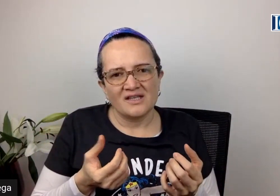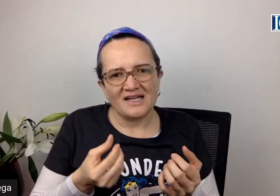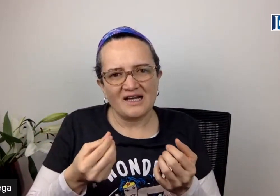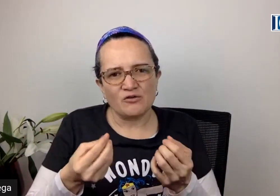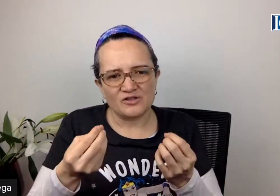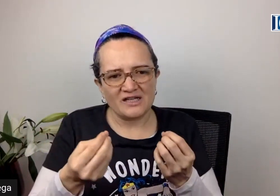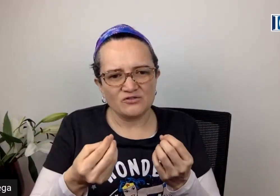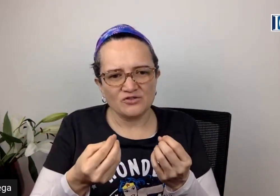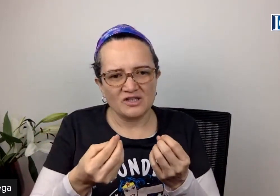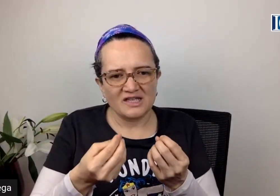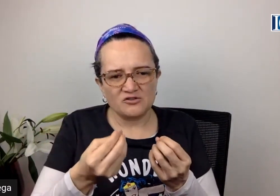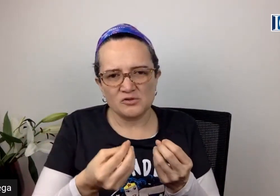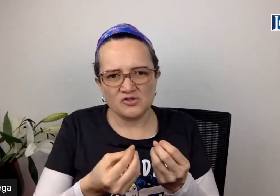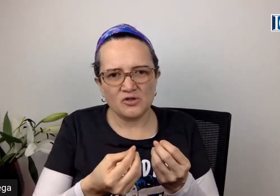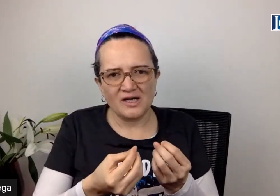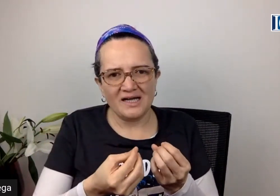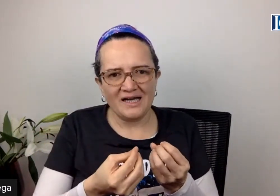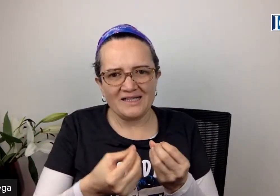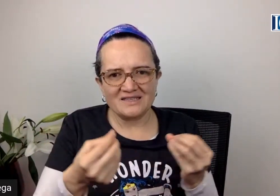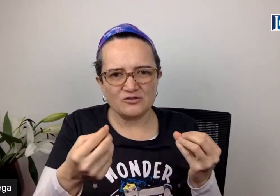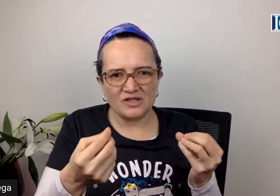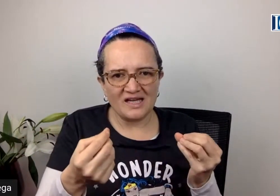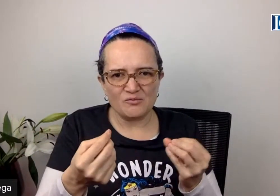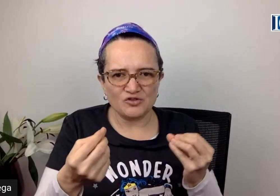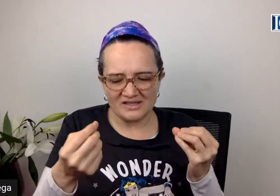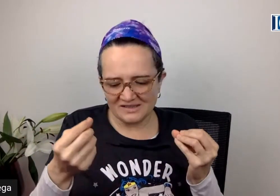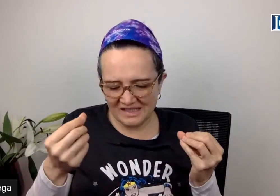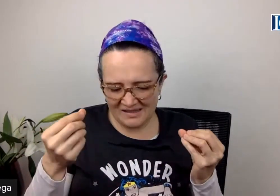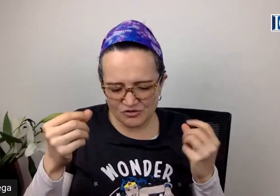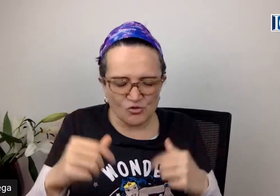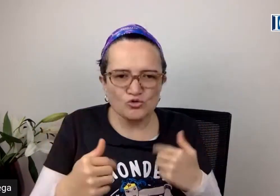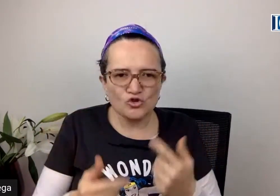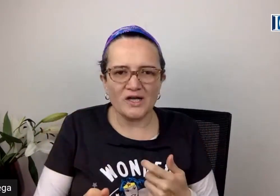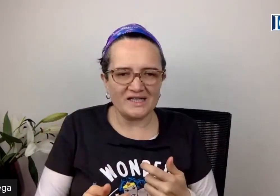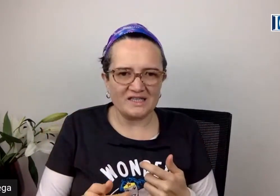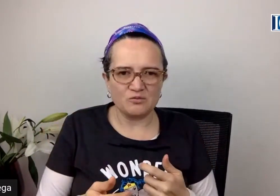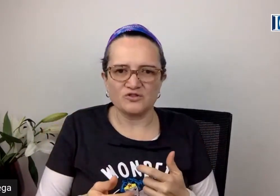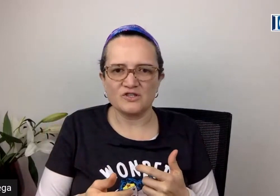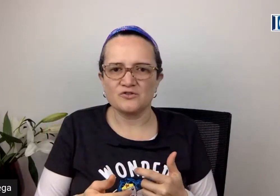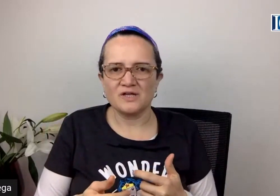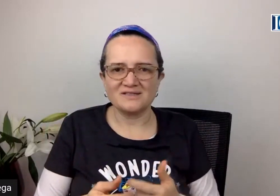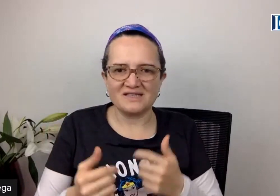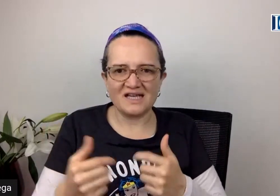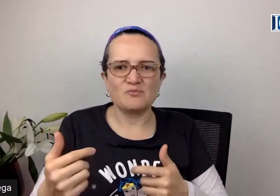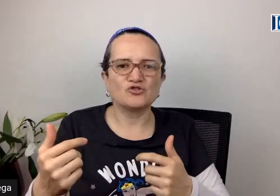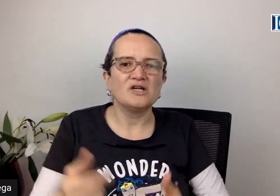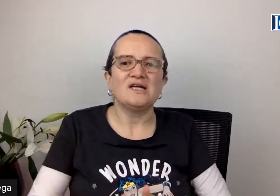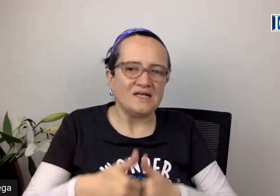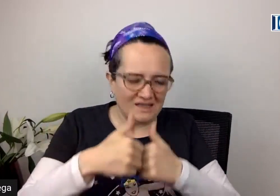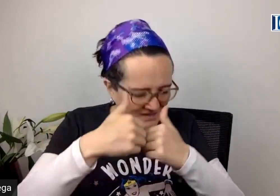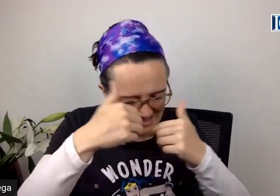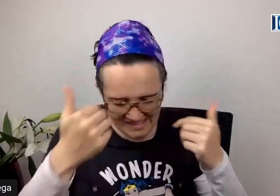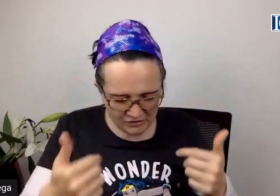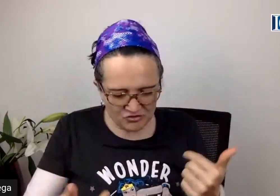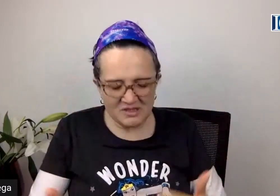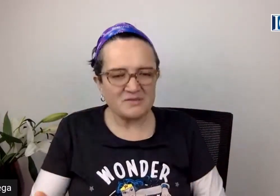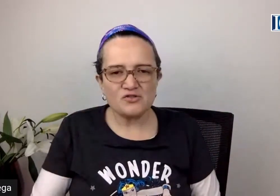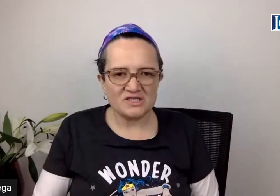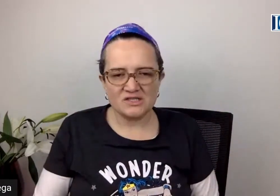el acordarnos que tú y yo así no tengamos, así tengamos un dólar en el bolsillo, así tengamos 500 mil millones de